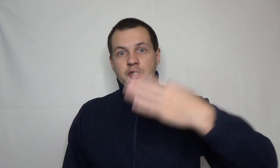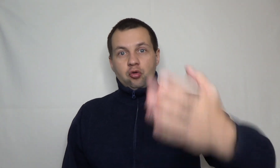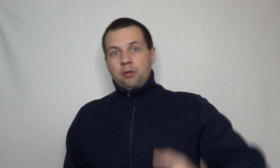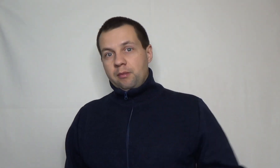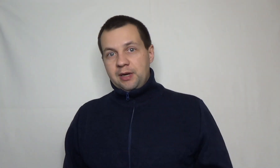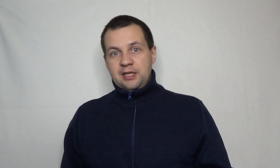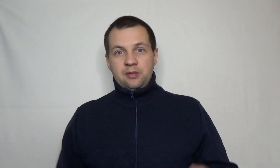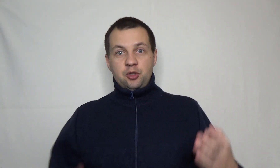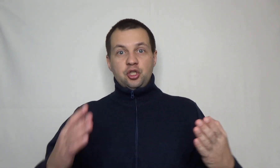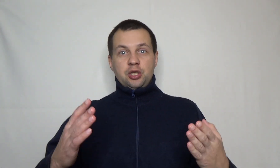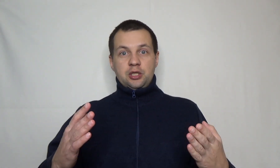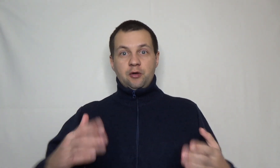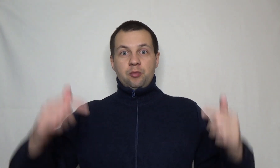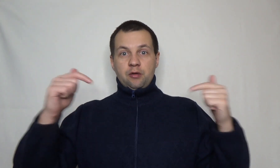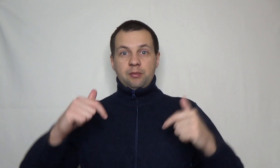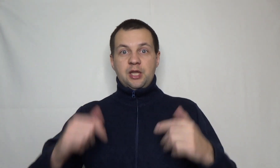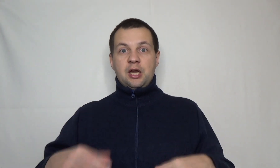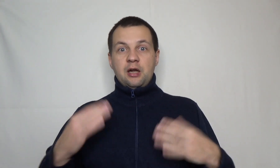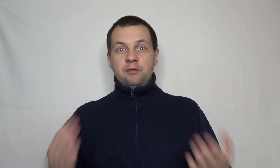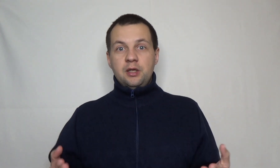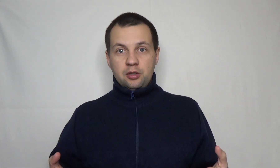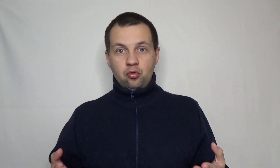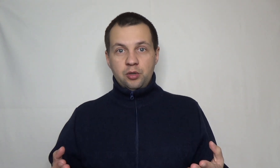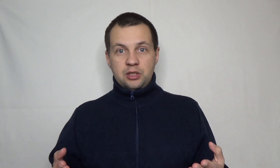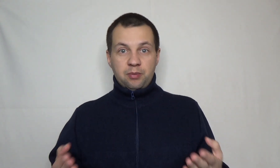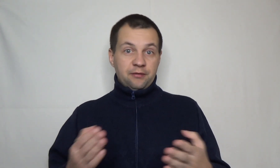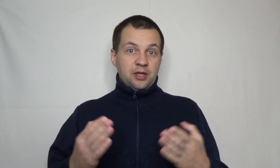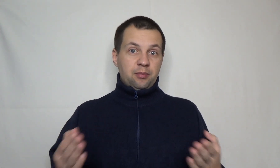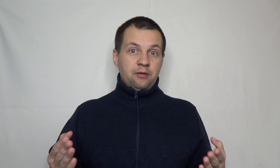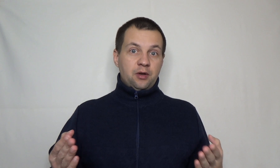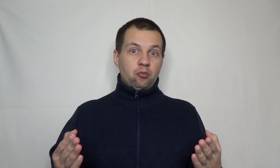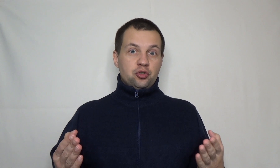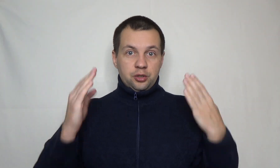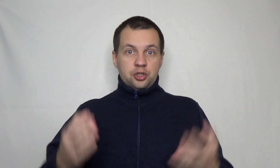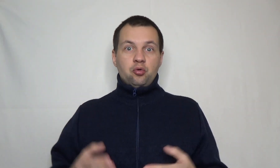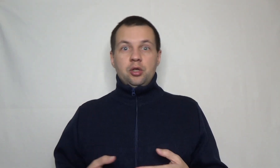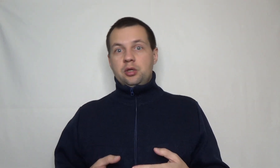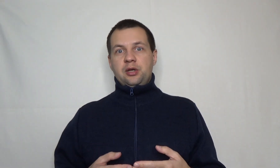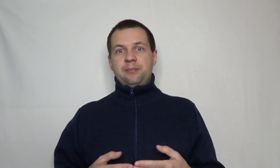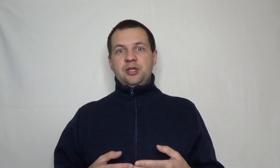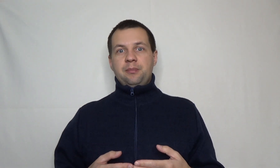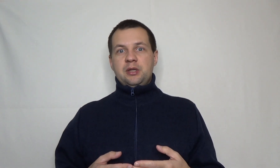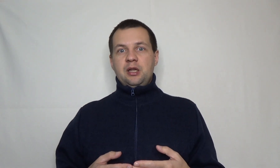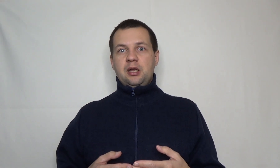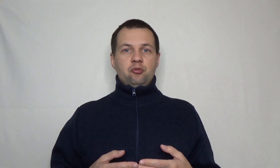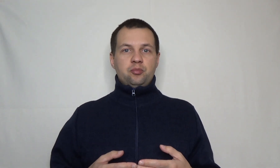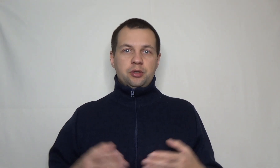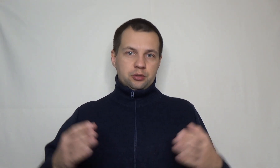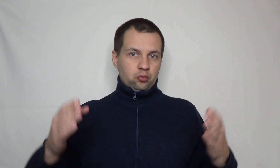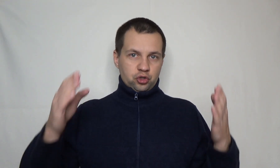Надеюсь, он был вам полезен. Пишите свое мнение в комментариях, как вы думаете, прав я, не прав, или может быть не стоит копить капитал, а может быть лучше